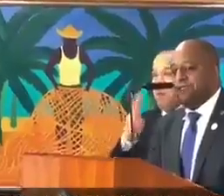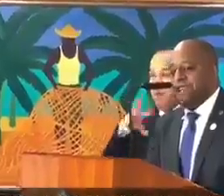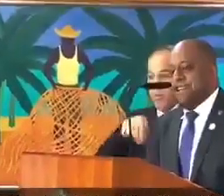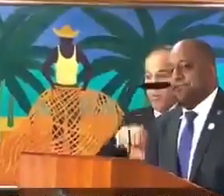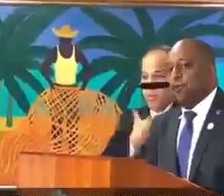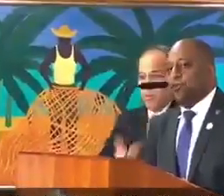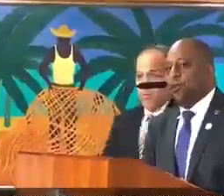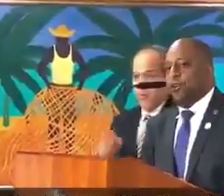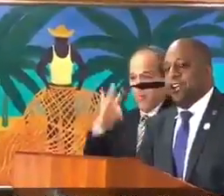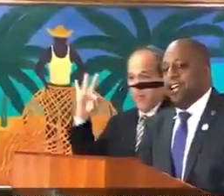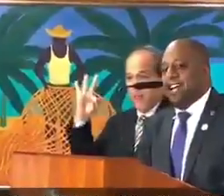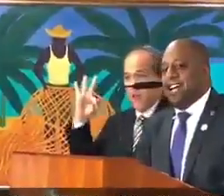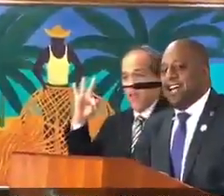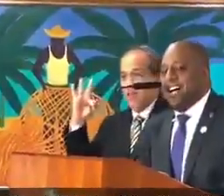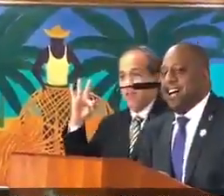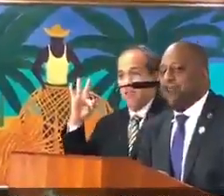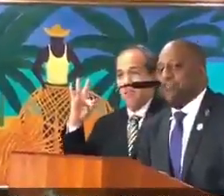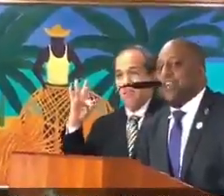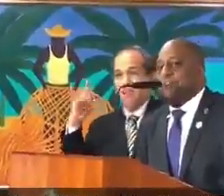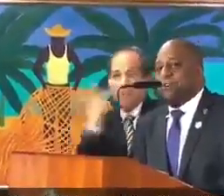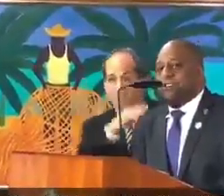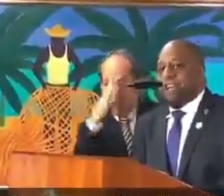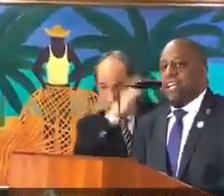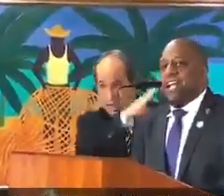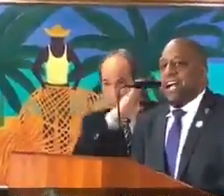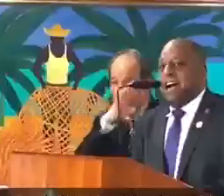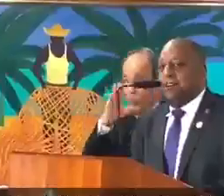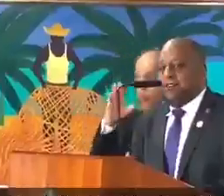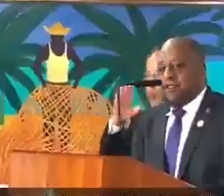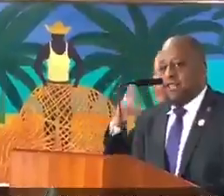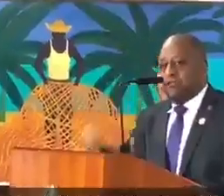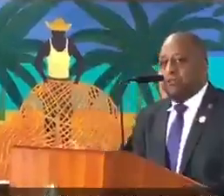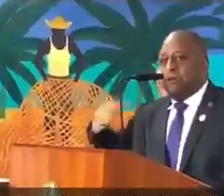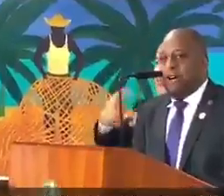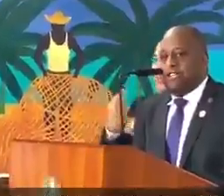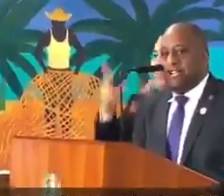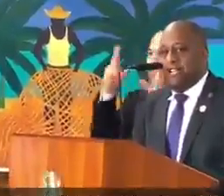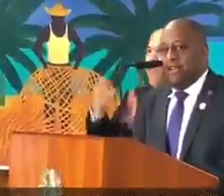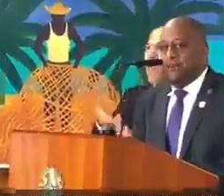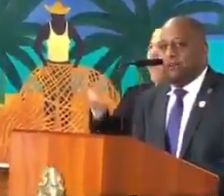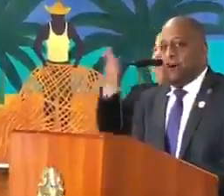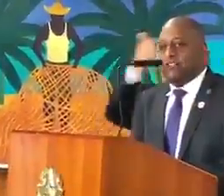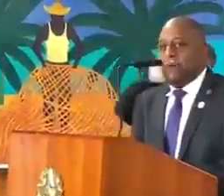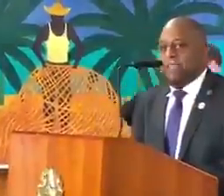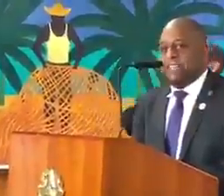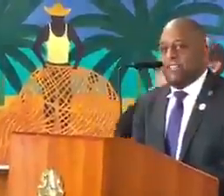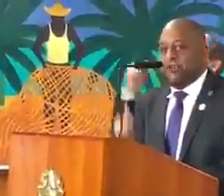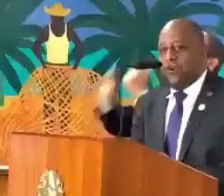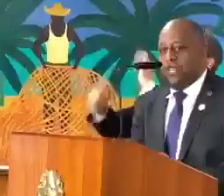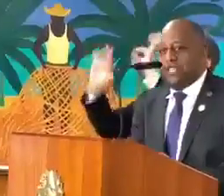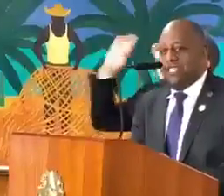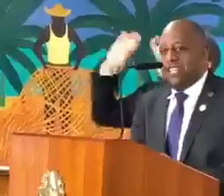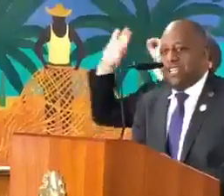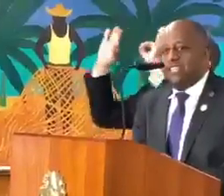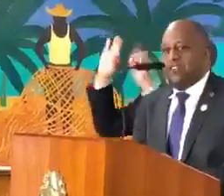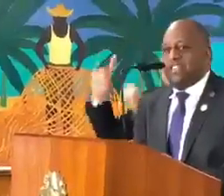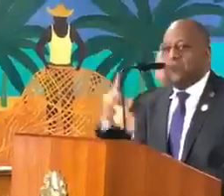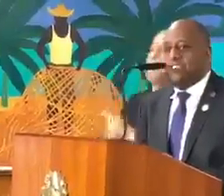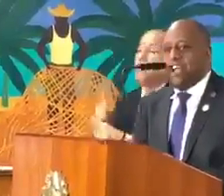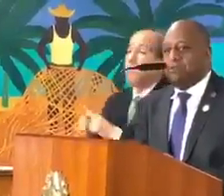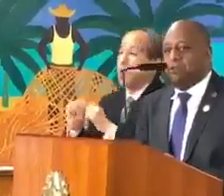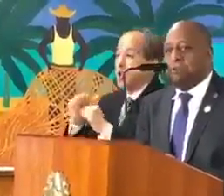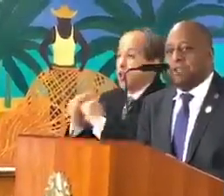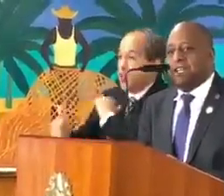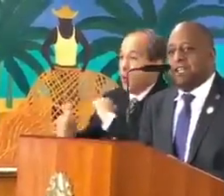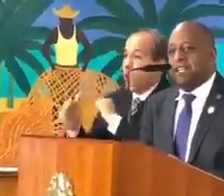voltou aos tempos, aos, do esporte. O esporte começa na escola, a gente